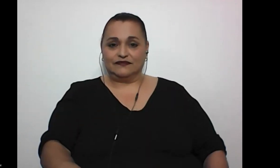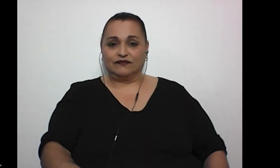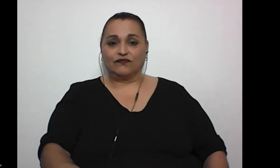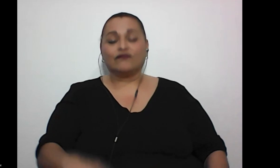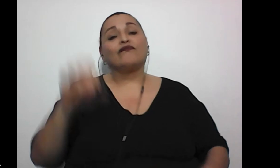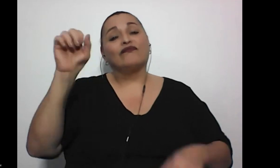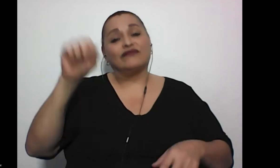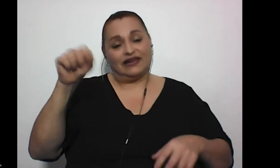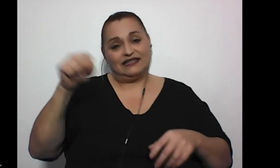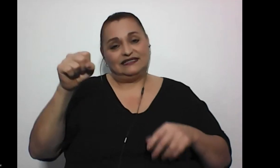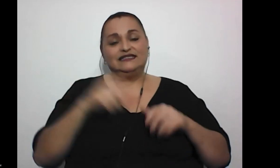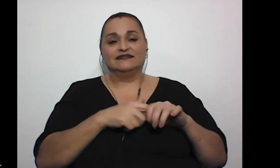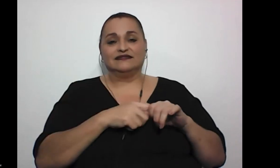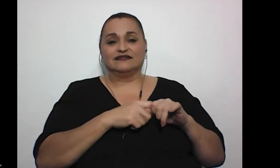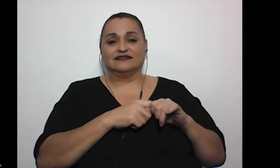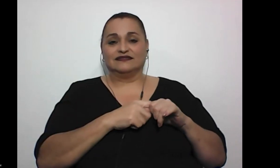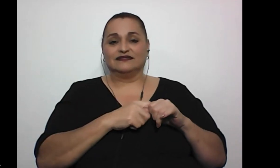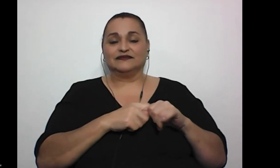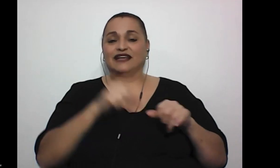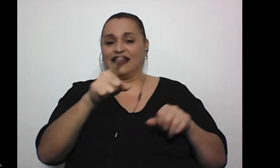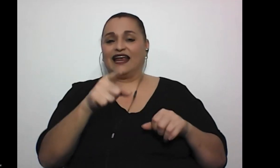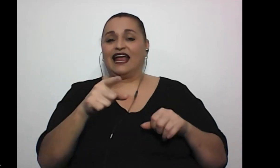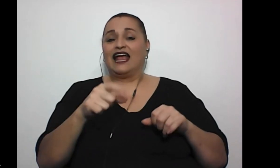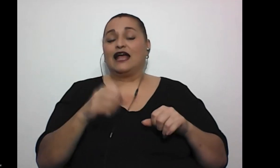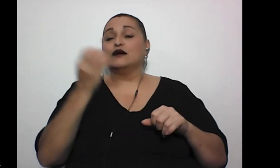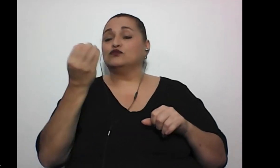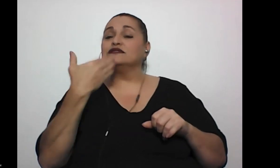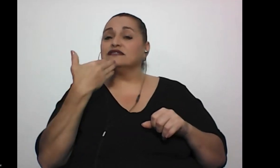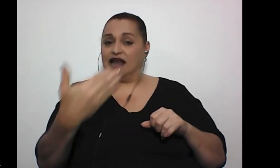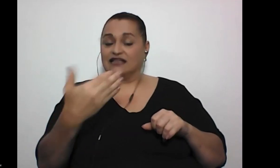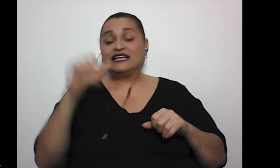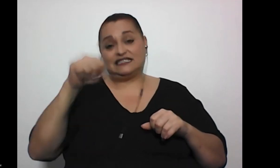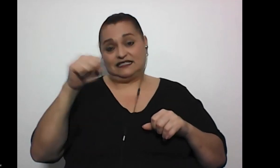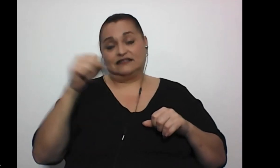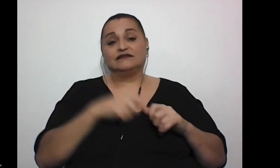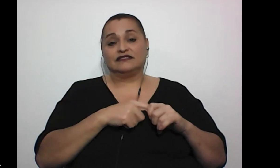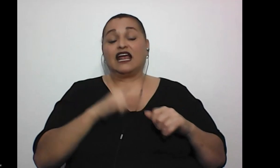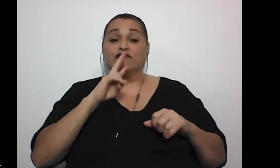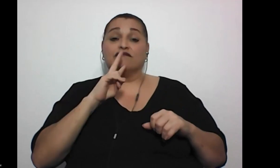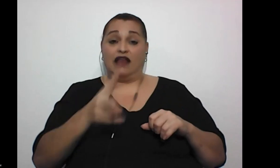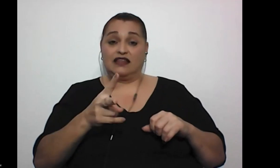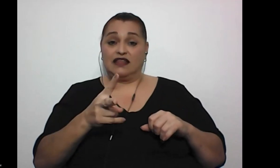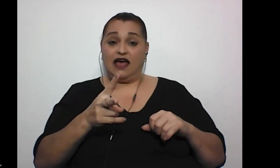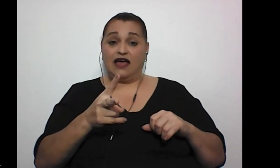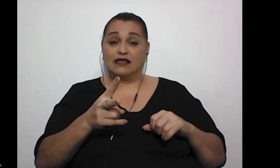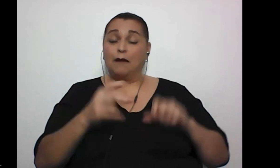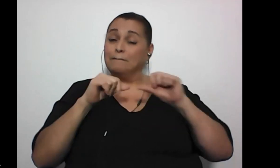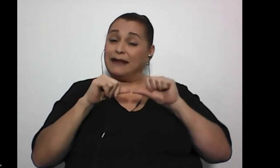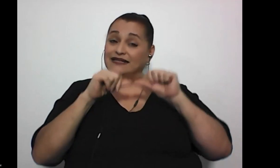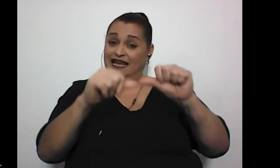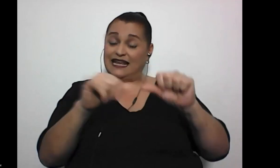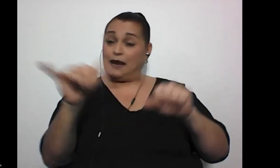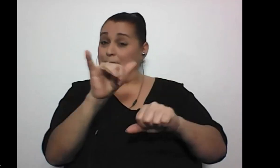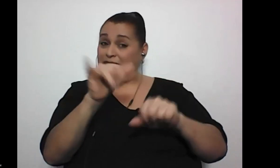Sí, si me gusta, continúo yo. Ok, muchas gracias. Sí, bueno, realmente para seguir, digamos, con la